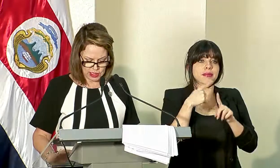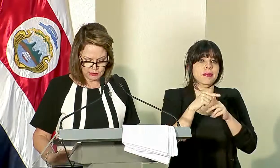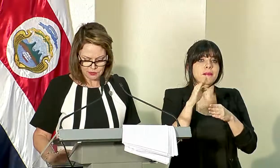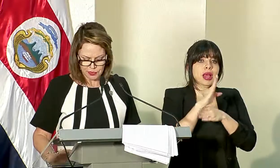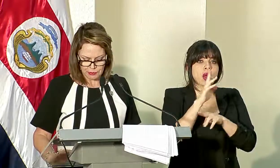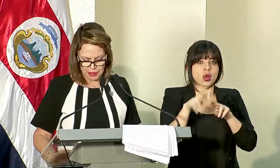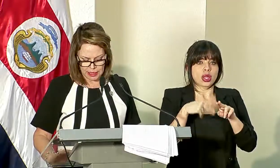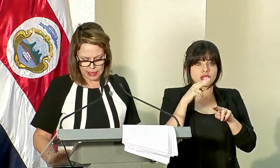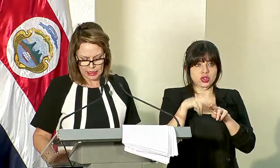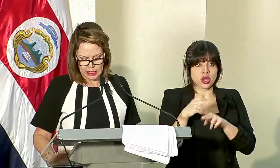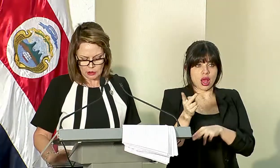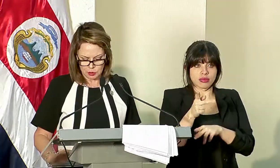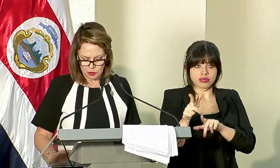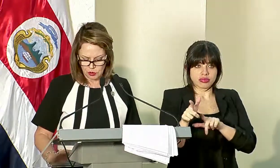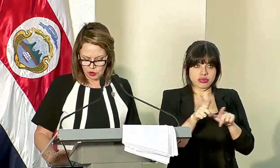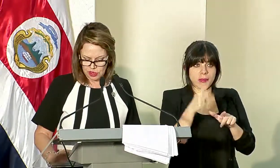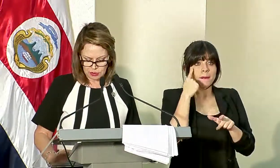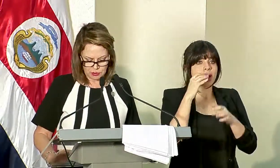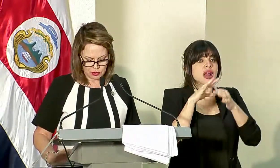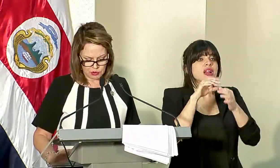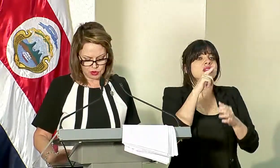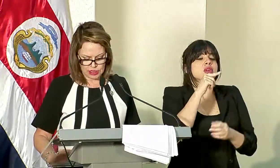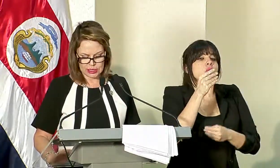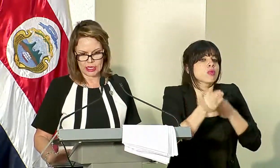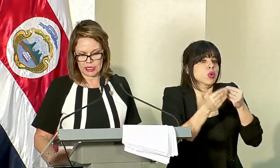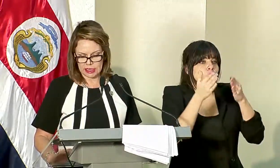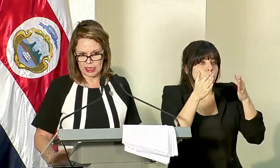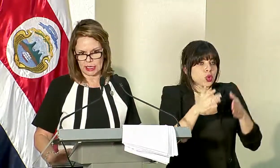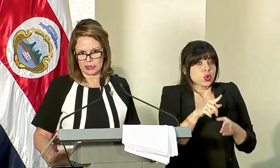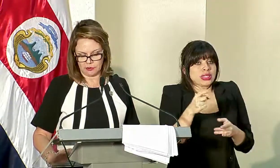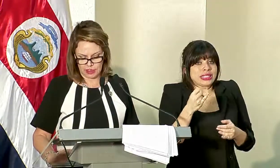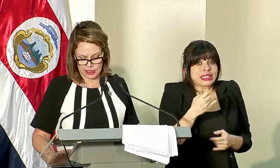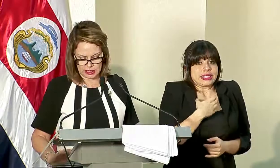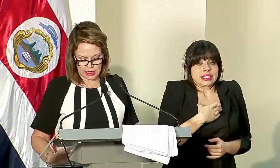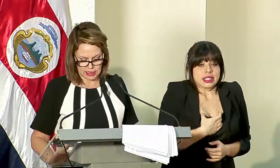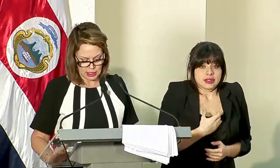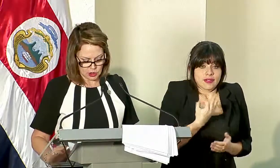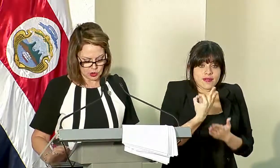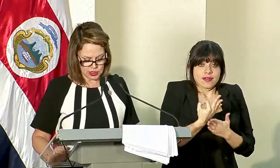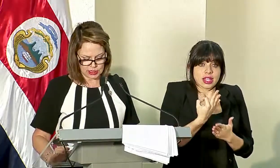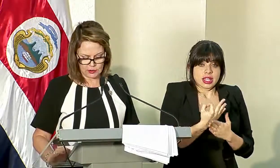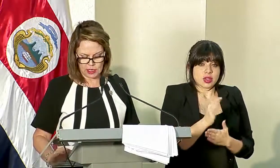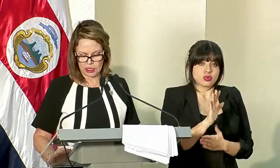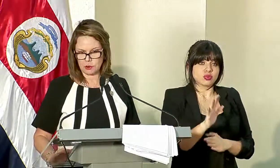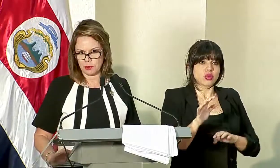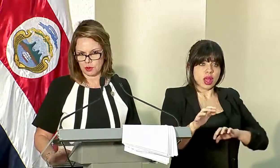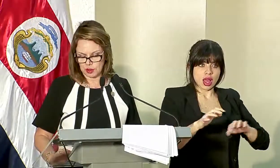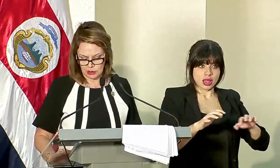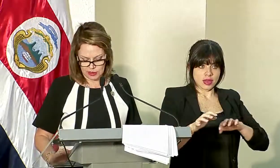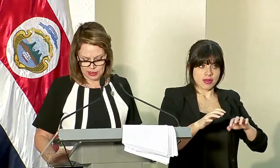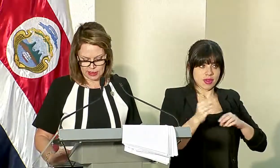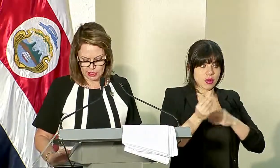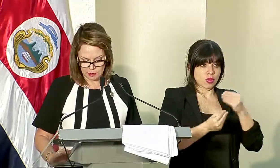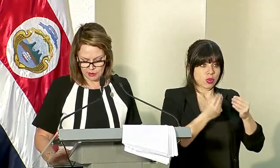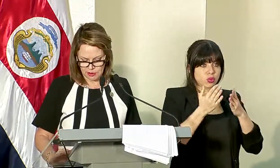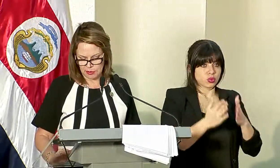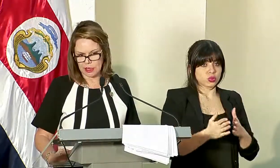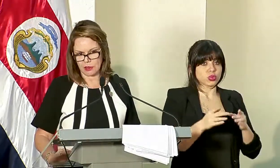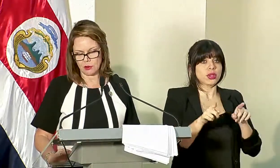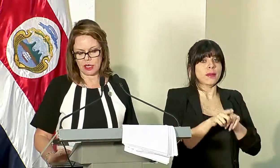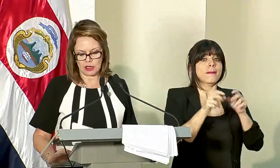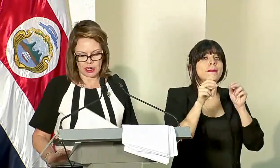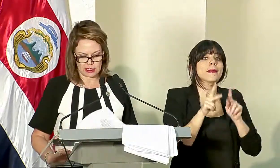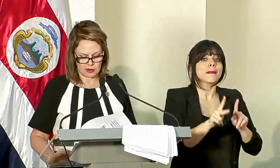Nacional, para los productores y productoras que deseen financiar sus actividades productivas y que les